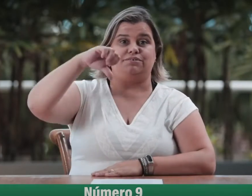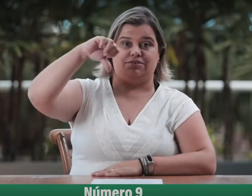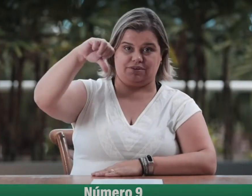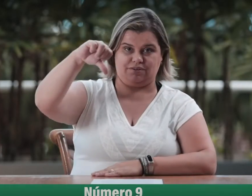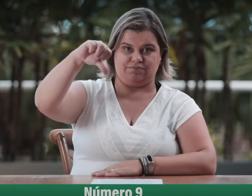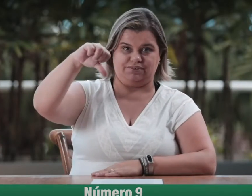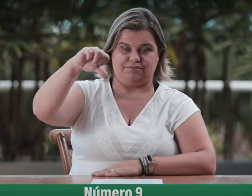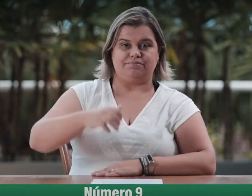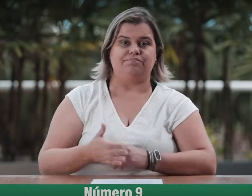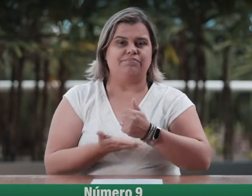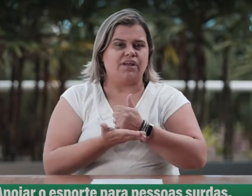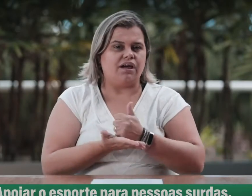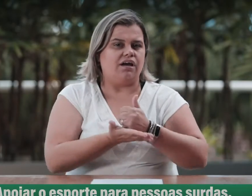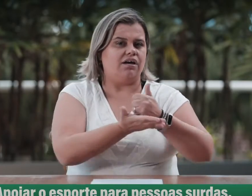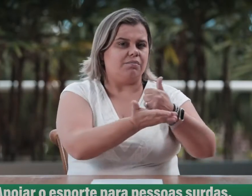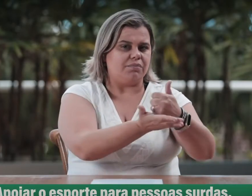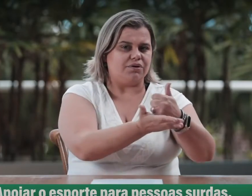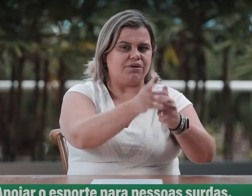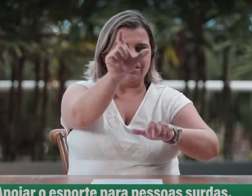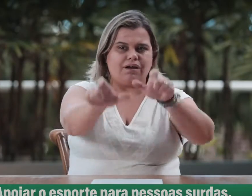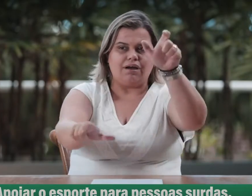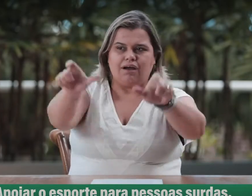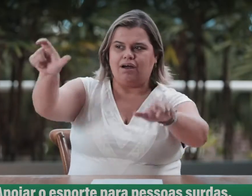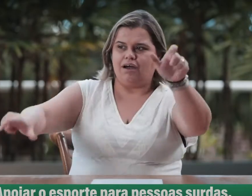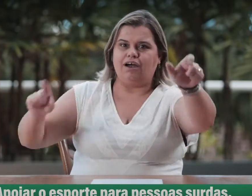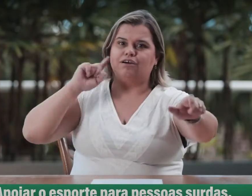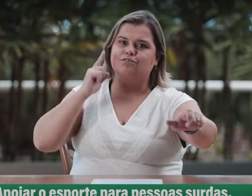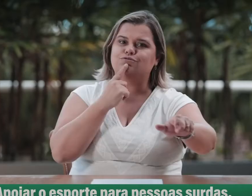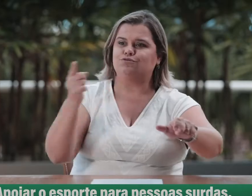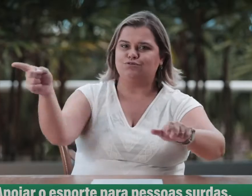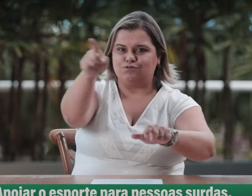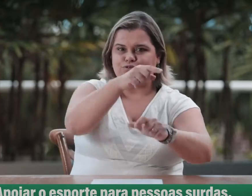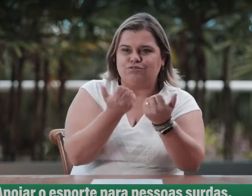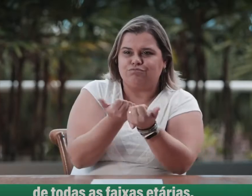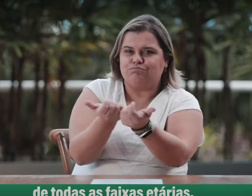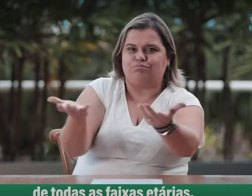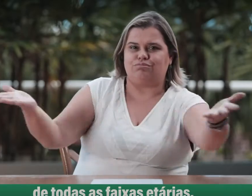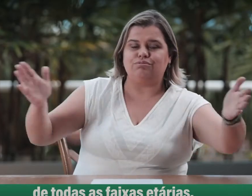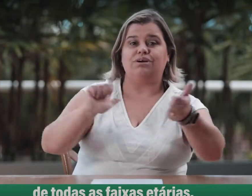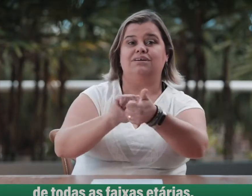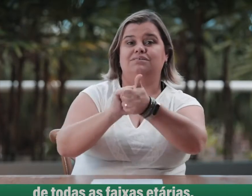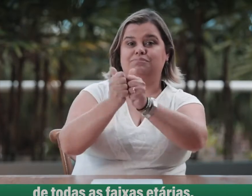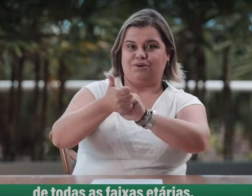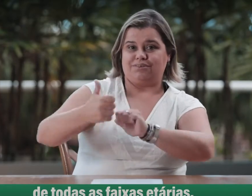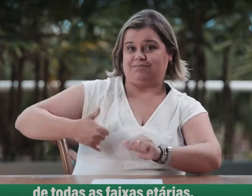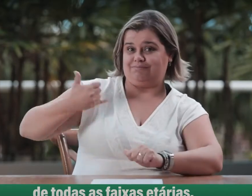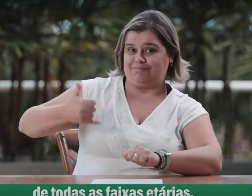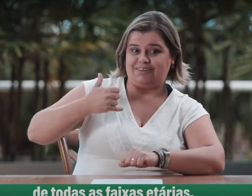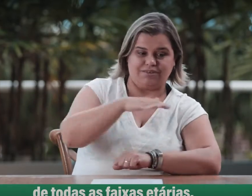9. Apoiar o esporte para pessoas surdas de todas as faixas etárias.